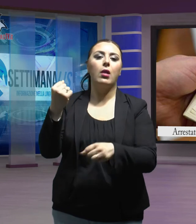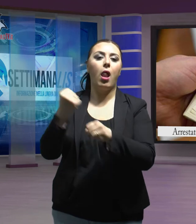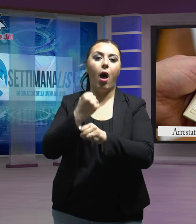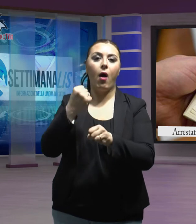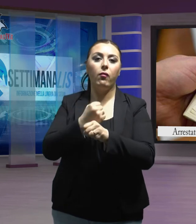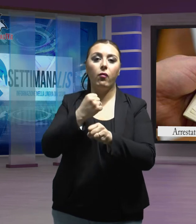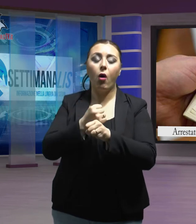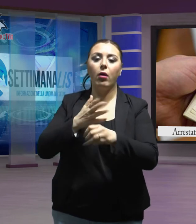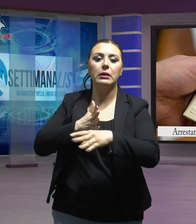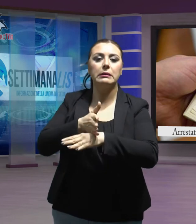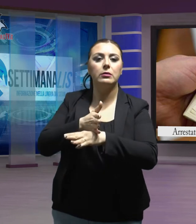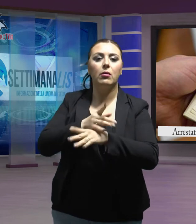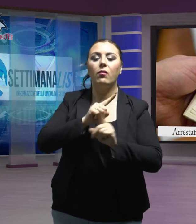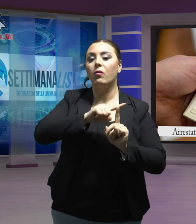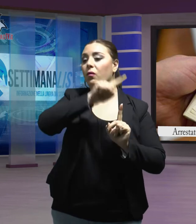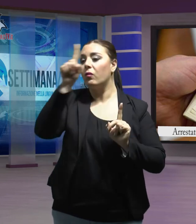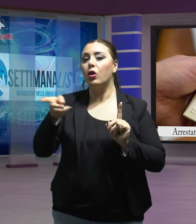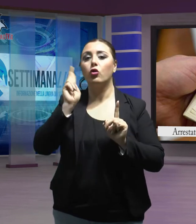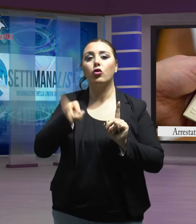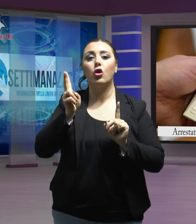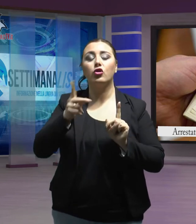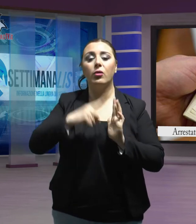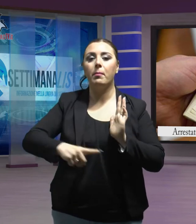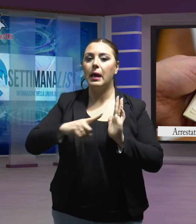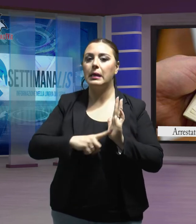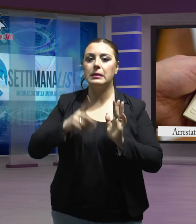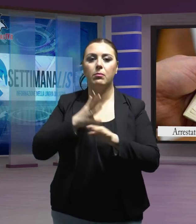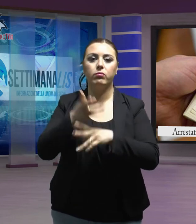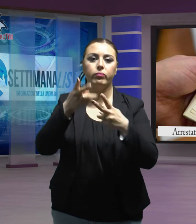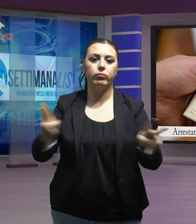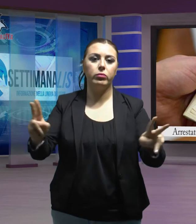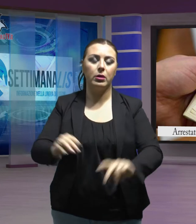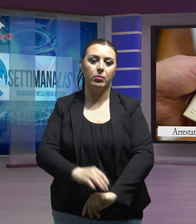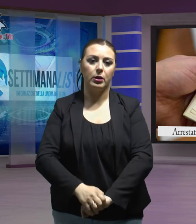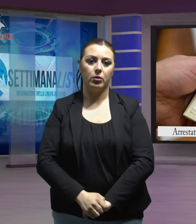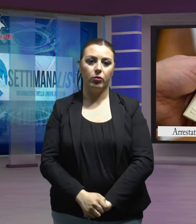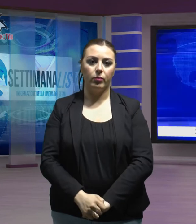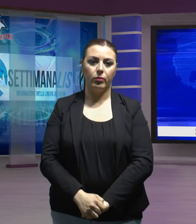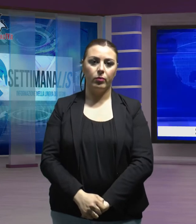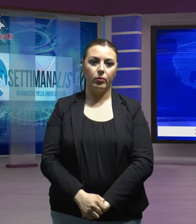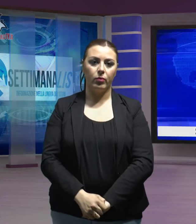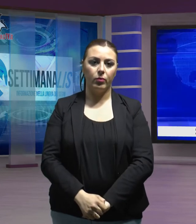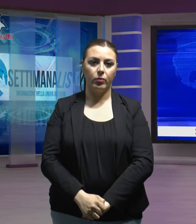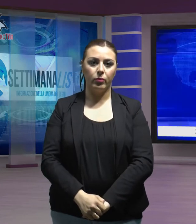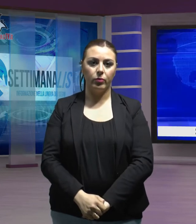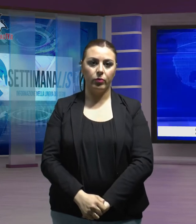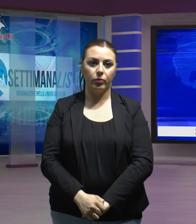pubblici uffici per un arco di 12 mesi. È morto di